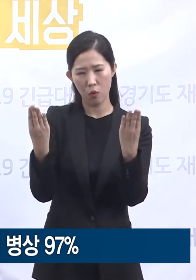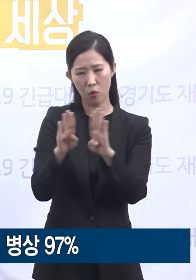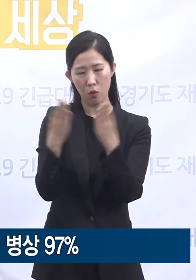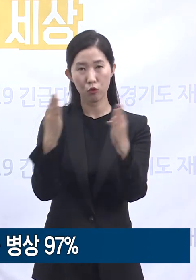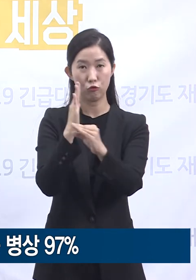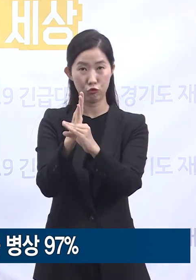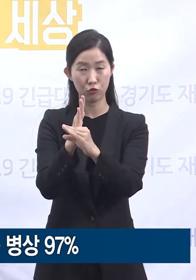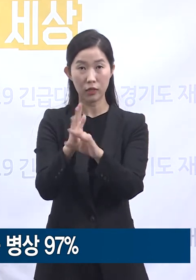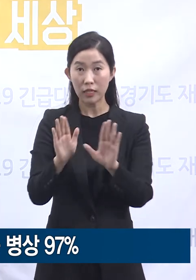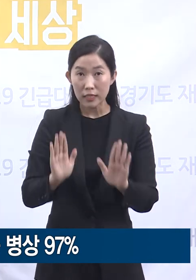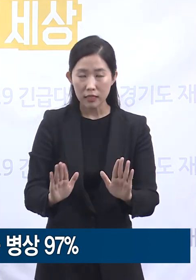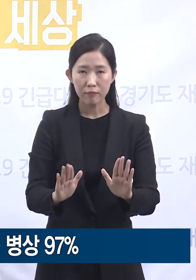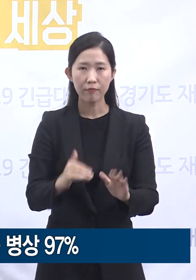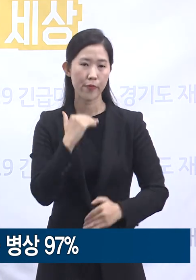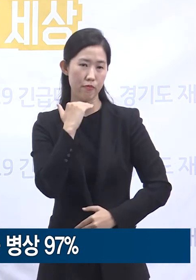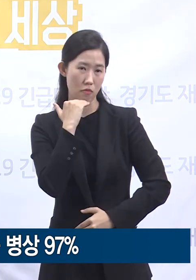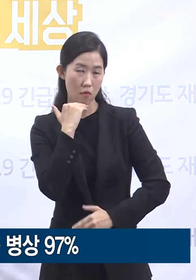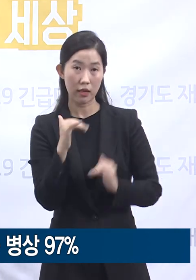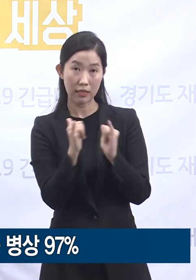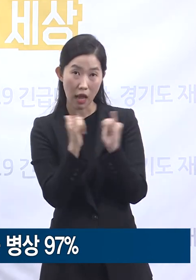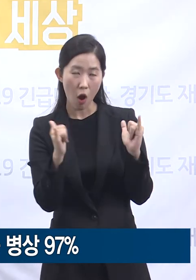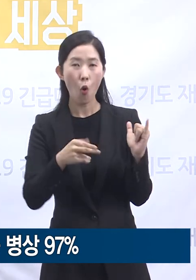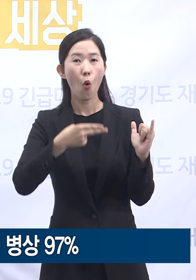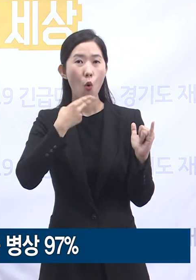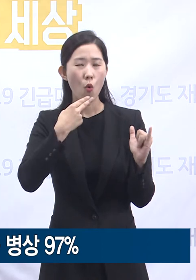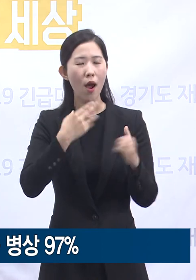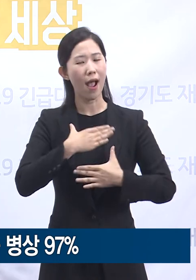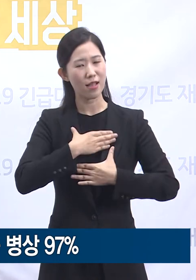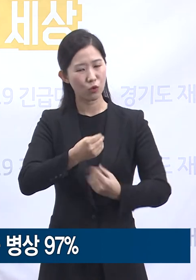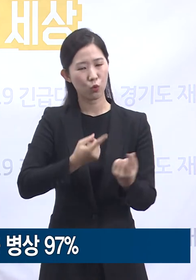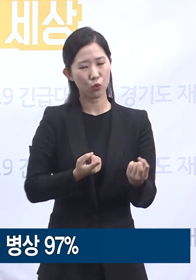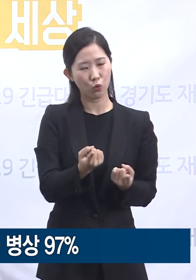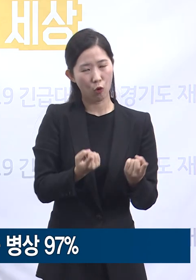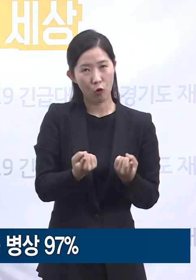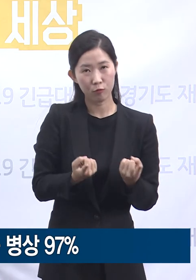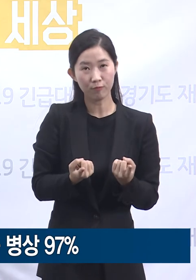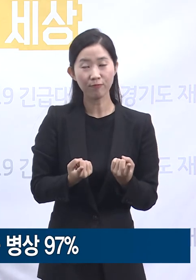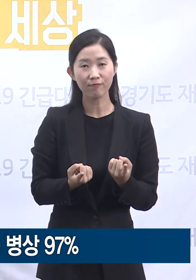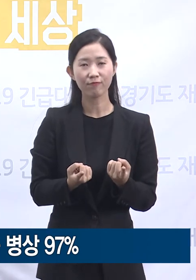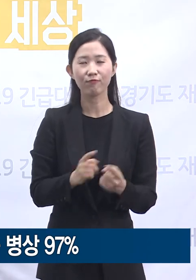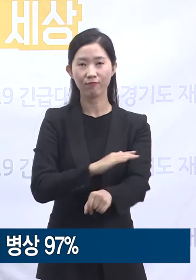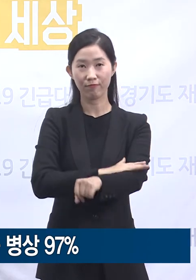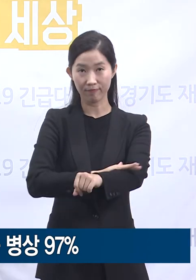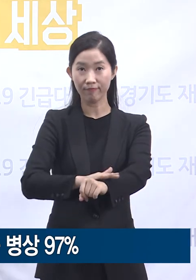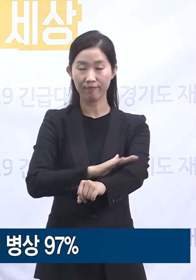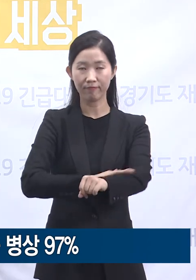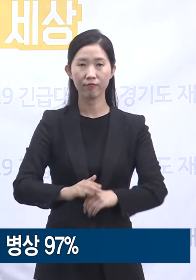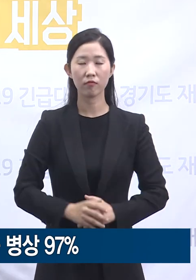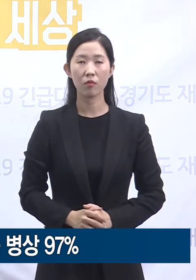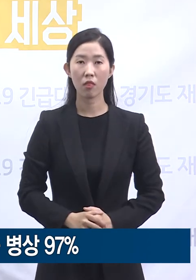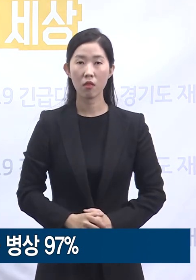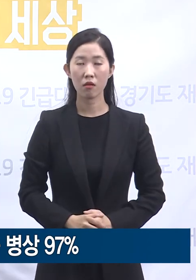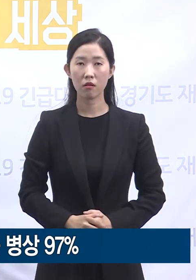숙자를 지금까지 안정적으로 조절해 왔습니다. 주요 기저질환자나